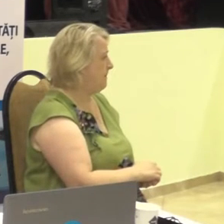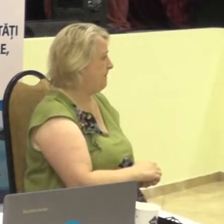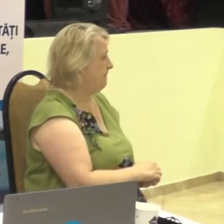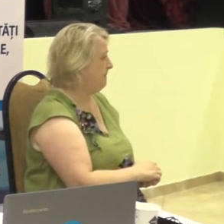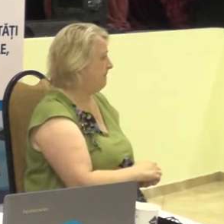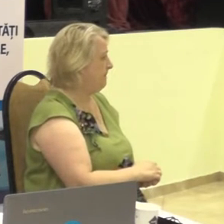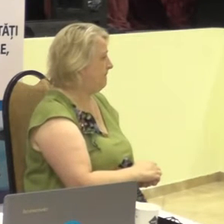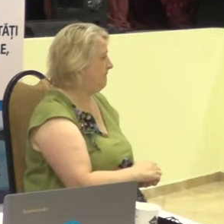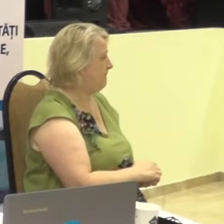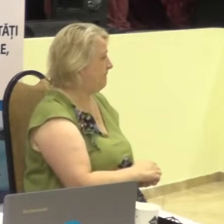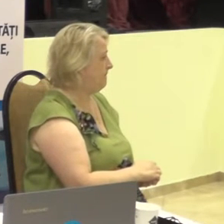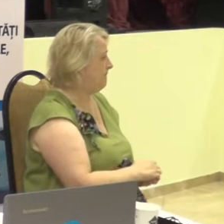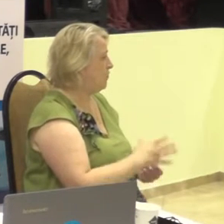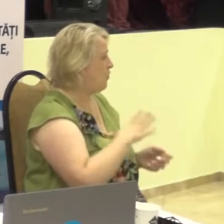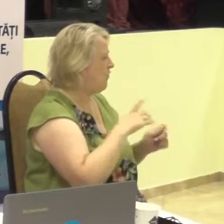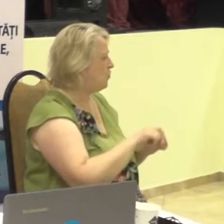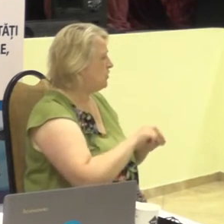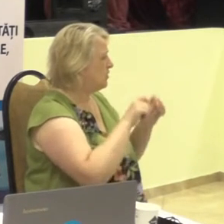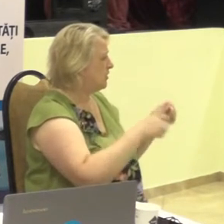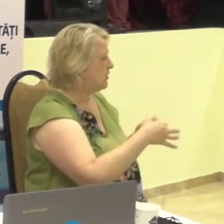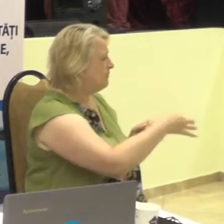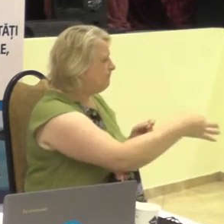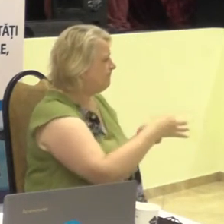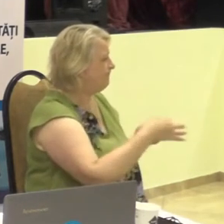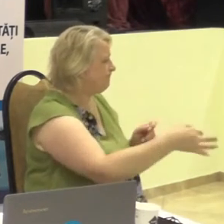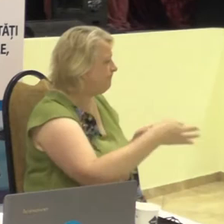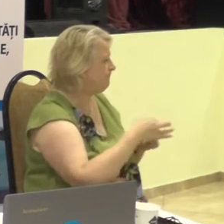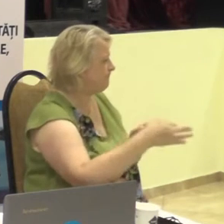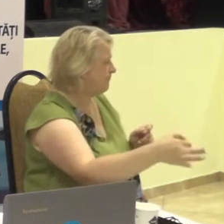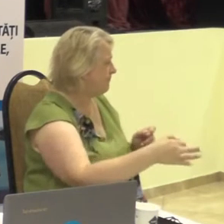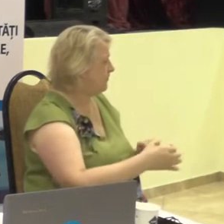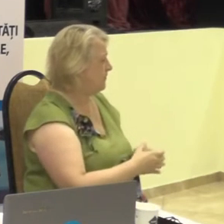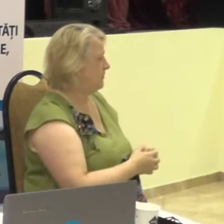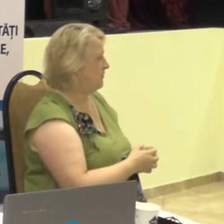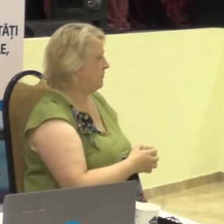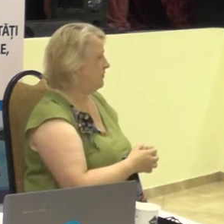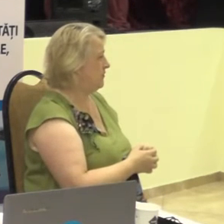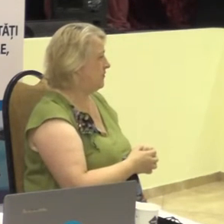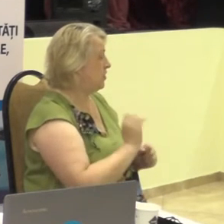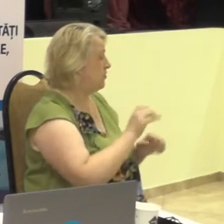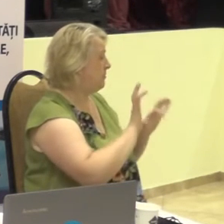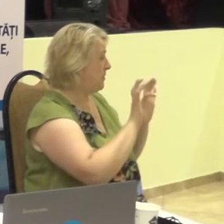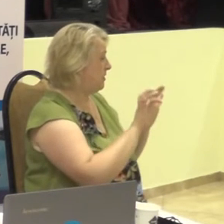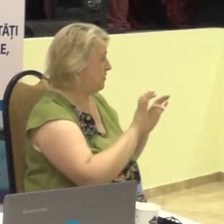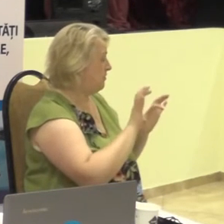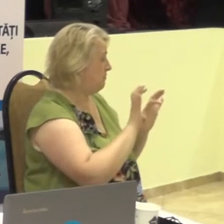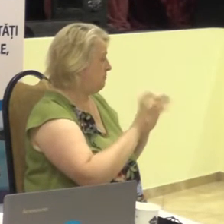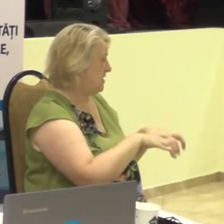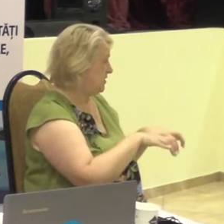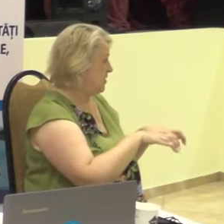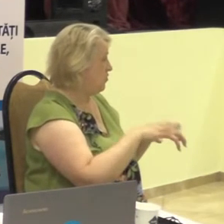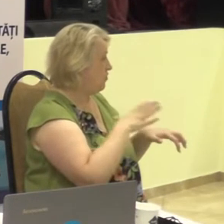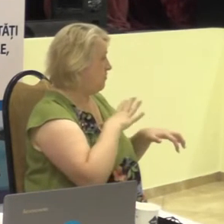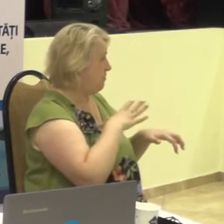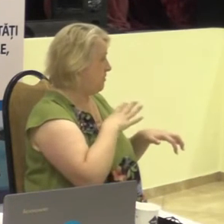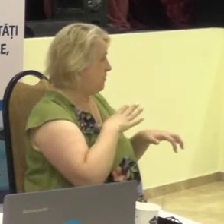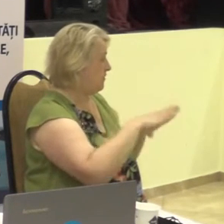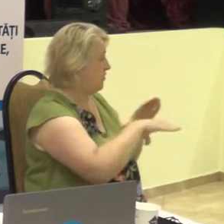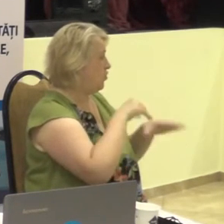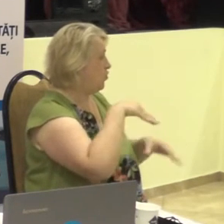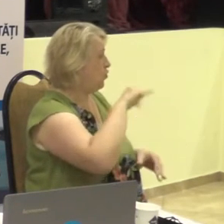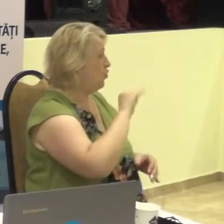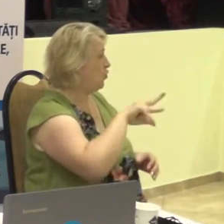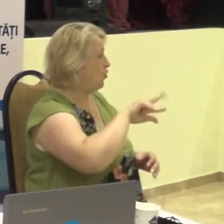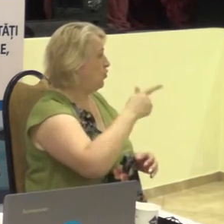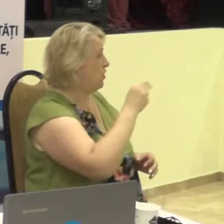S-au creat sub diviziuni și președintea a fost adres domnul Toluceschi.